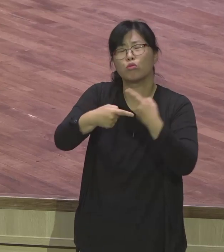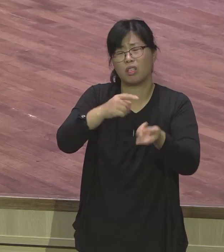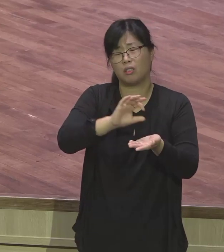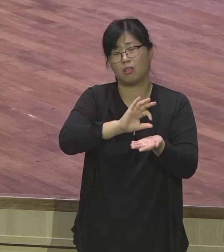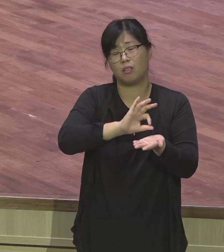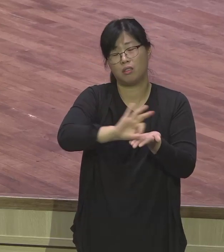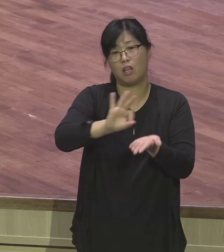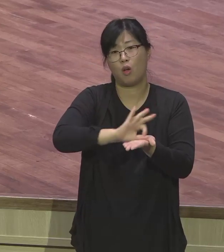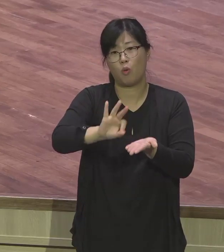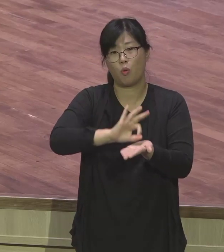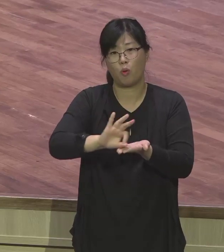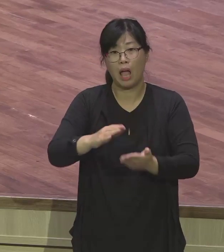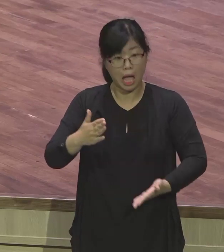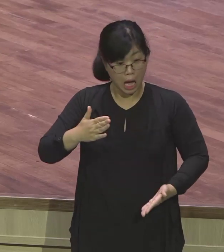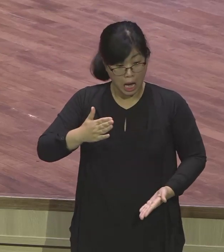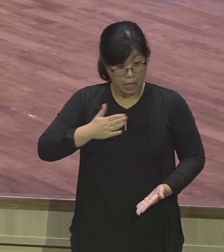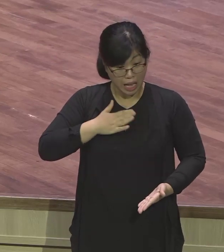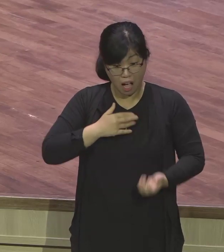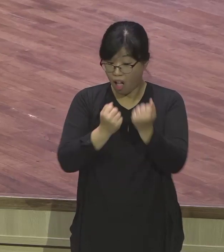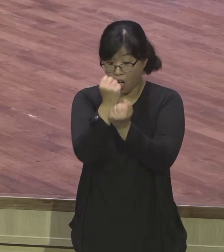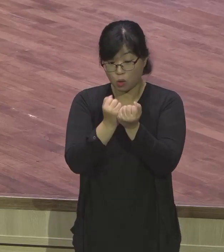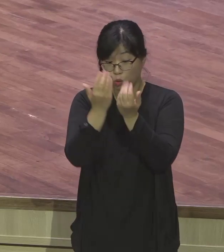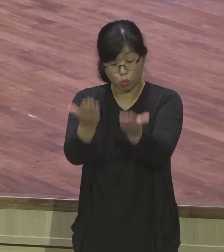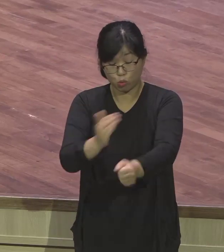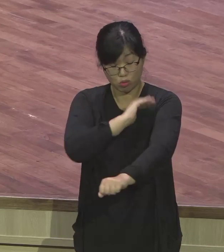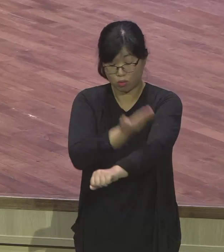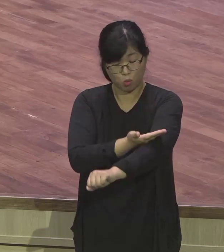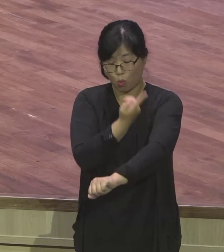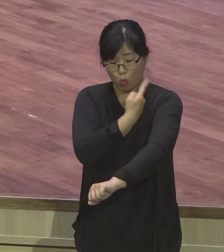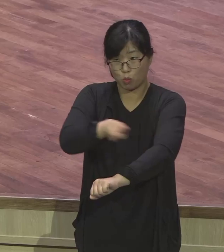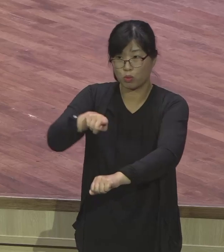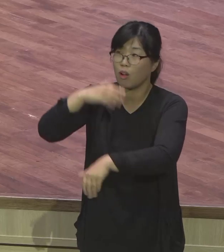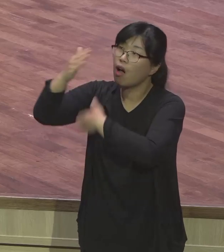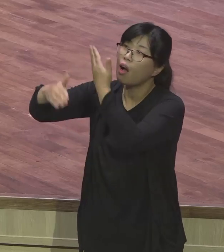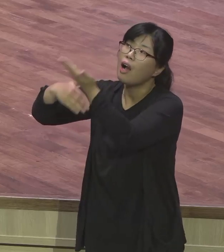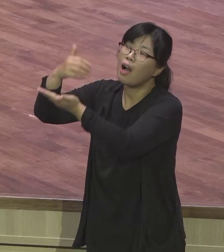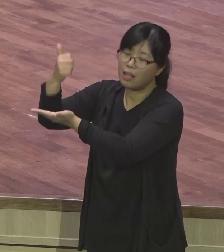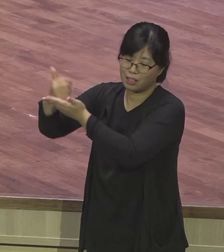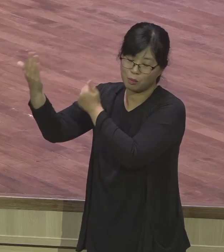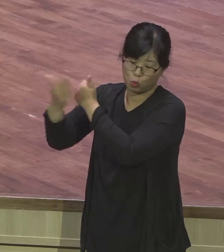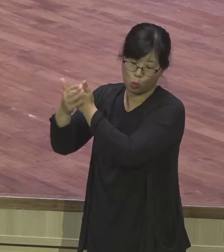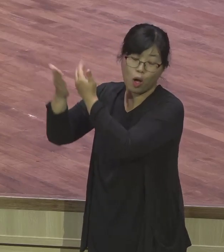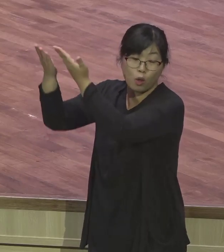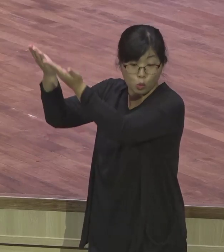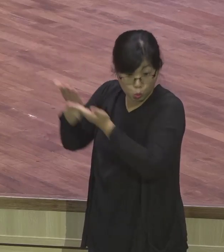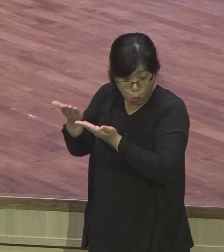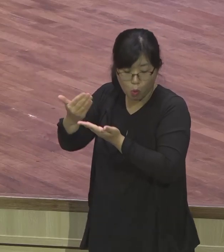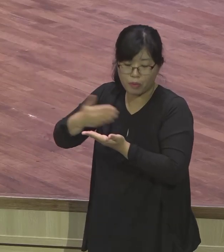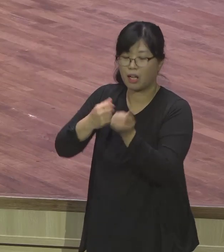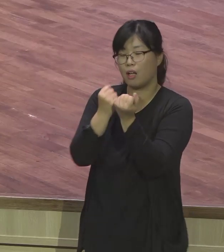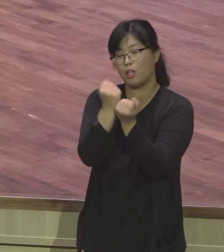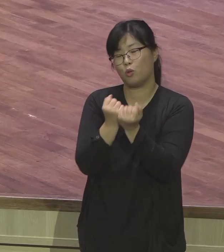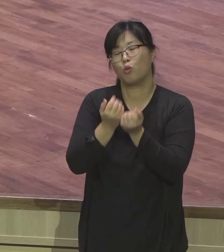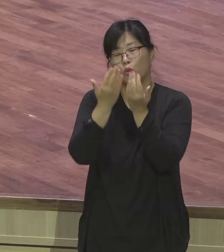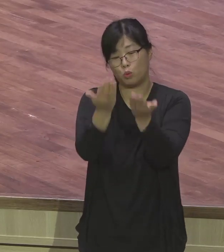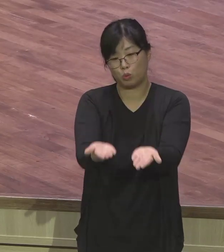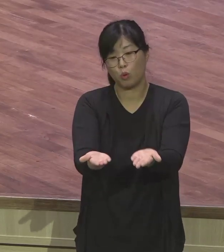내가 숨기는 하나님이십니다. 인생의 모든 것을 주관하시는 분은 하나님이심을 분명히